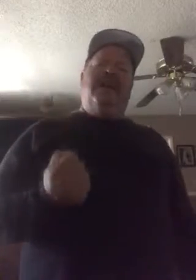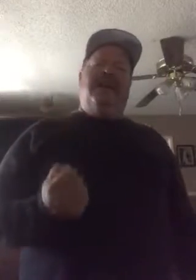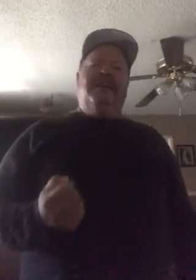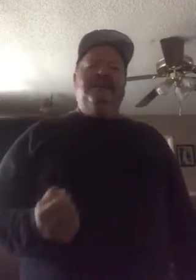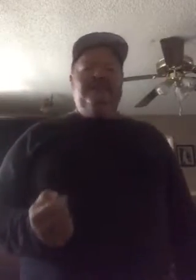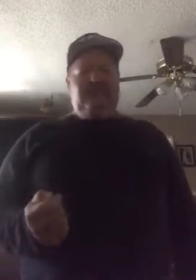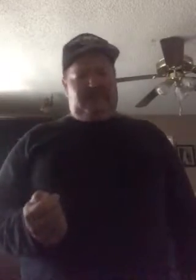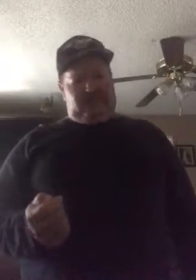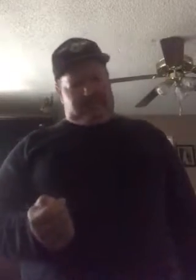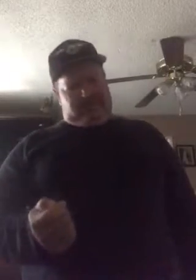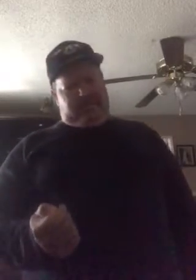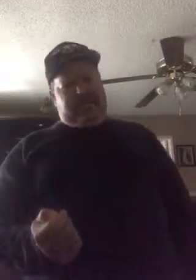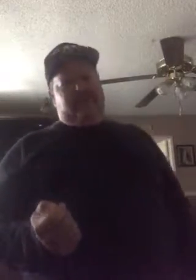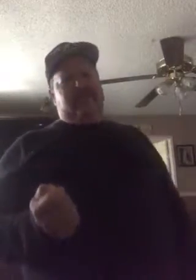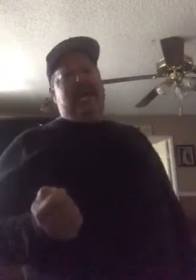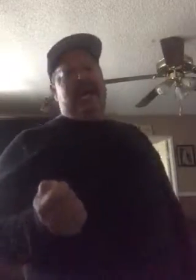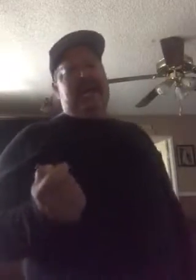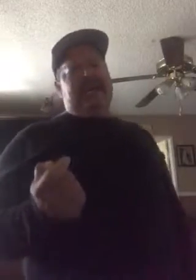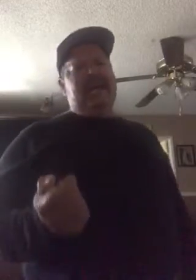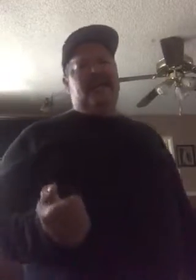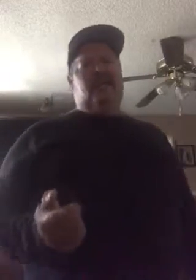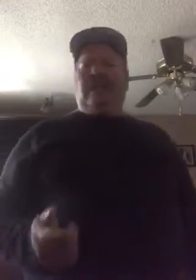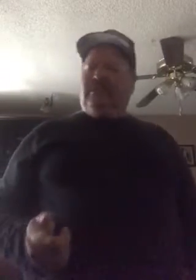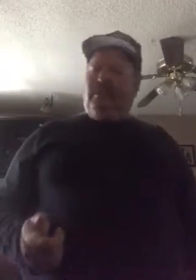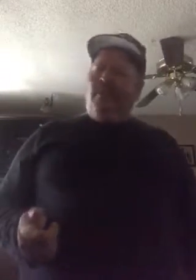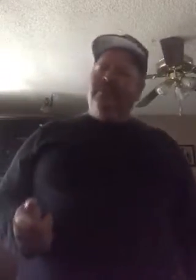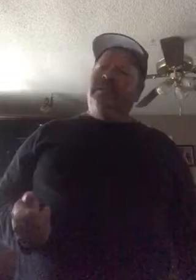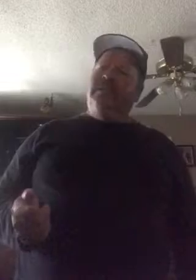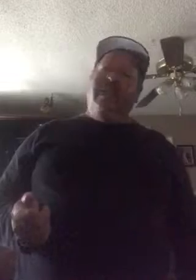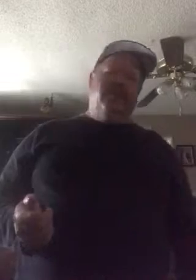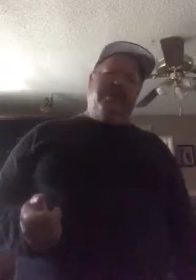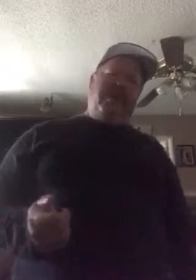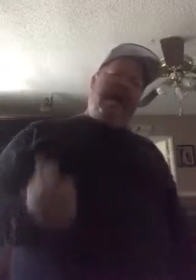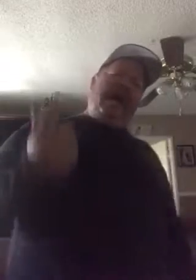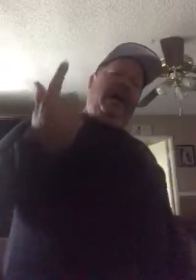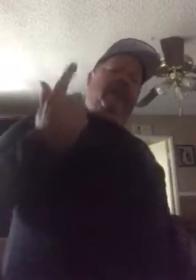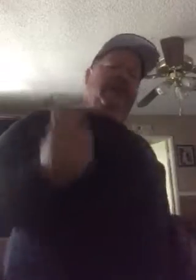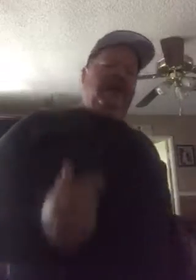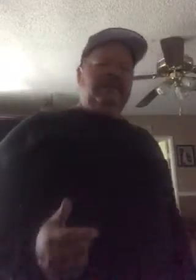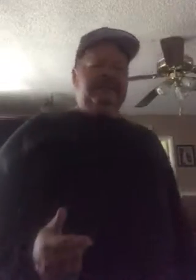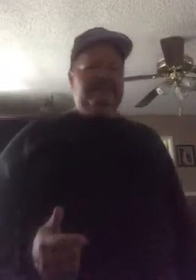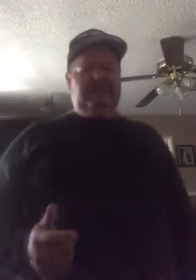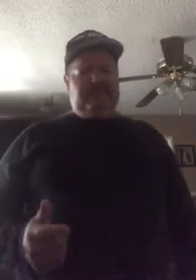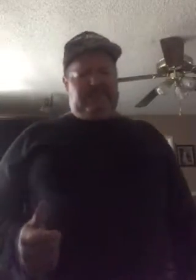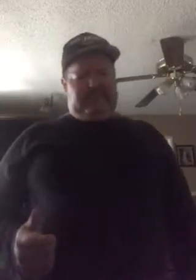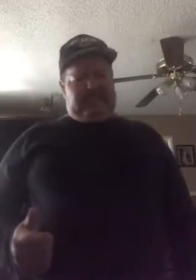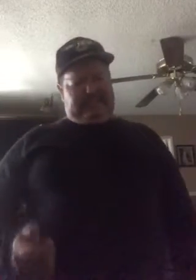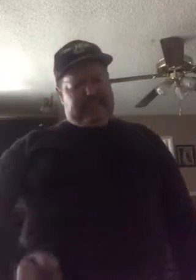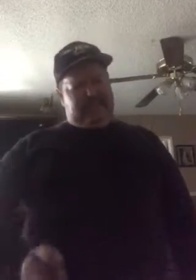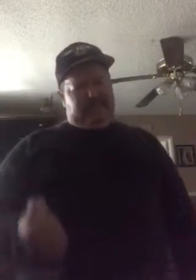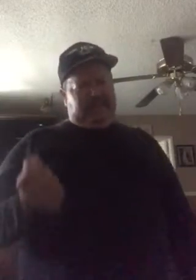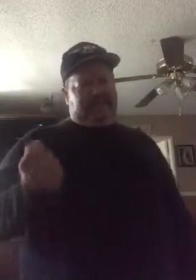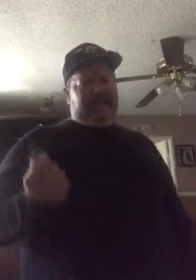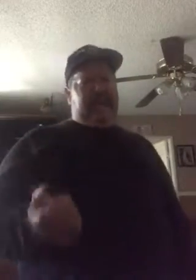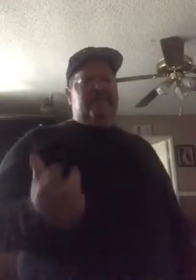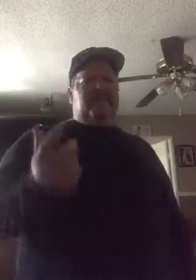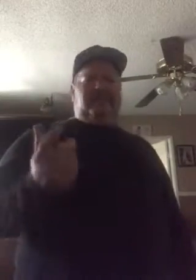Volví a llorar el corazón quedó llorado y al fin mis labios